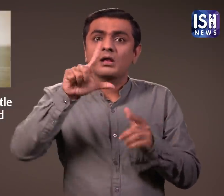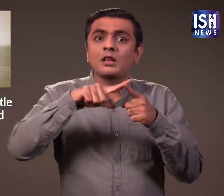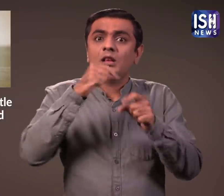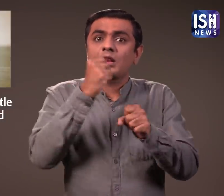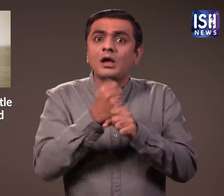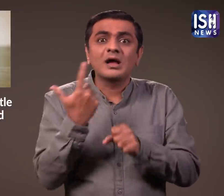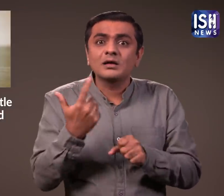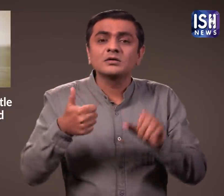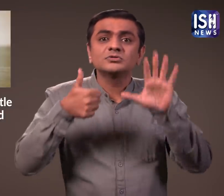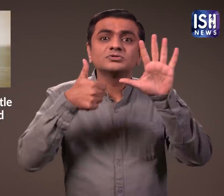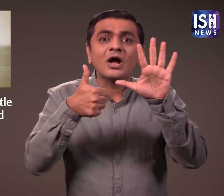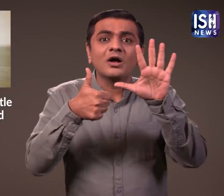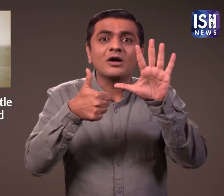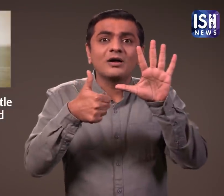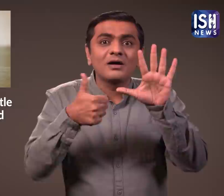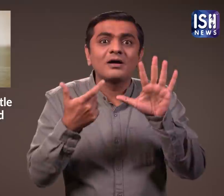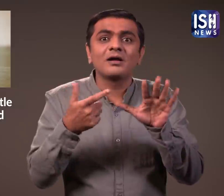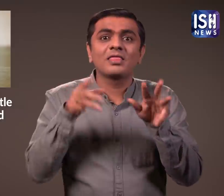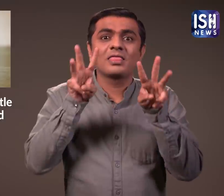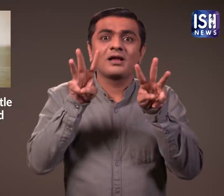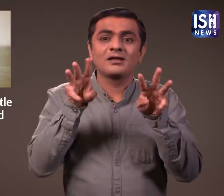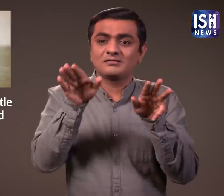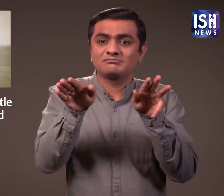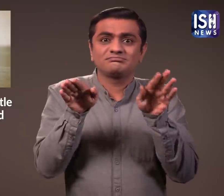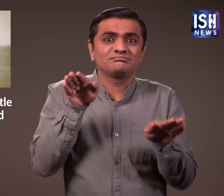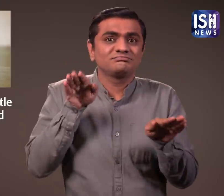इसके कुल छे पैर है यानि दोनों तरफ तीन पैर